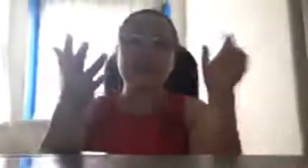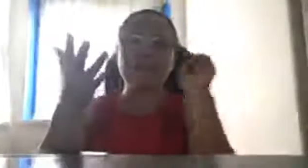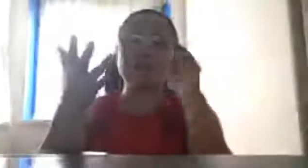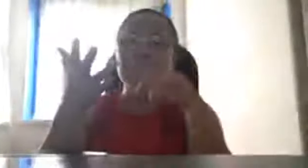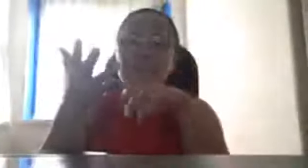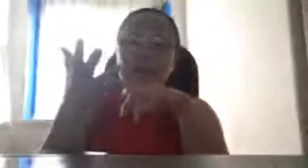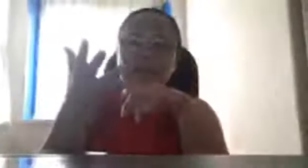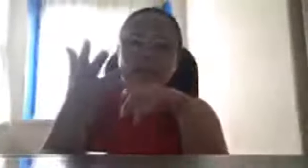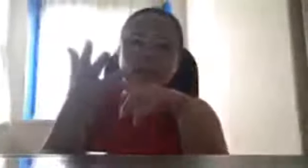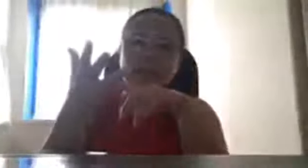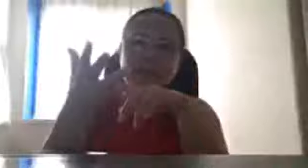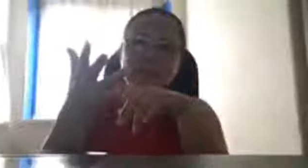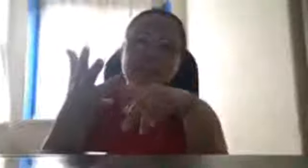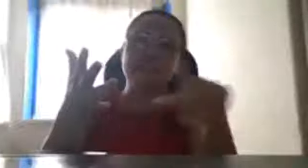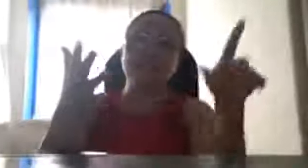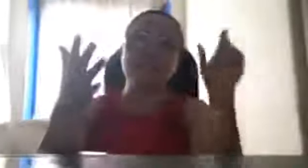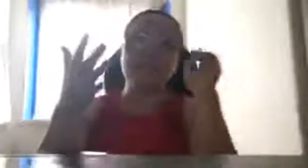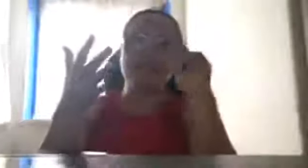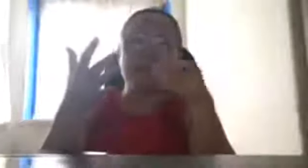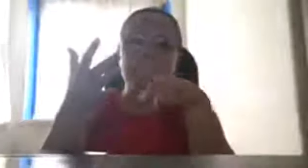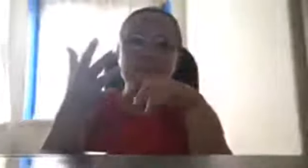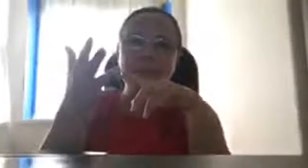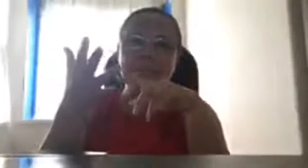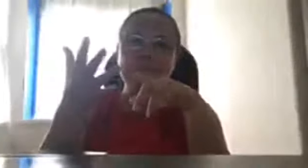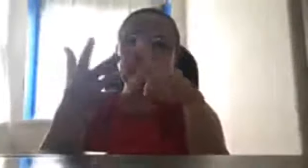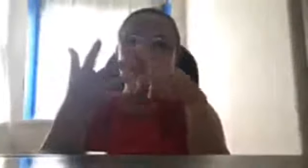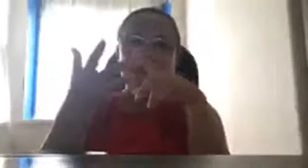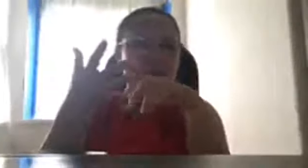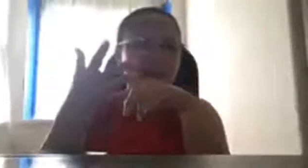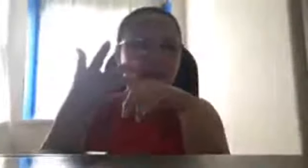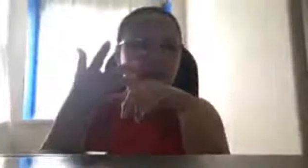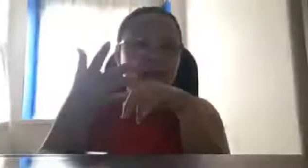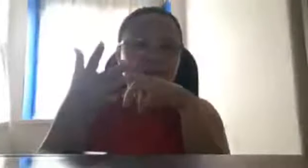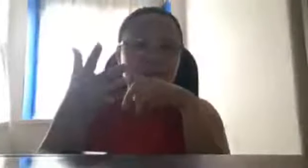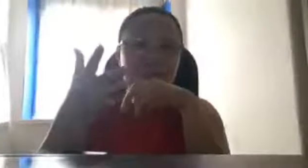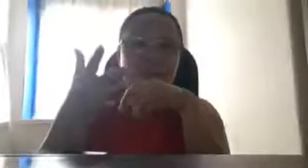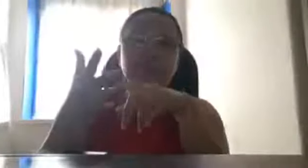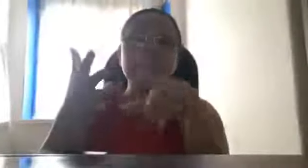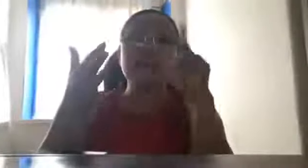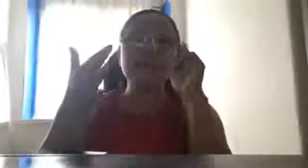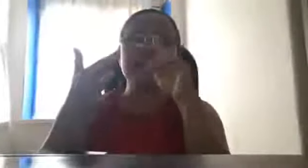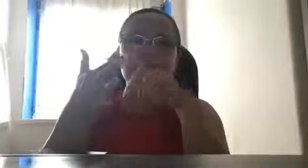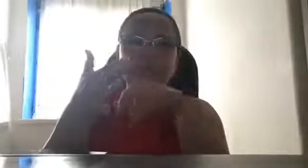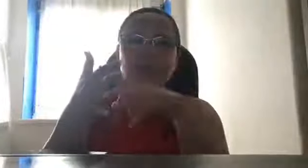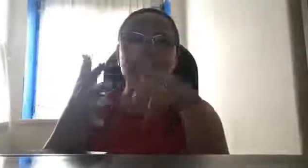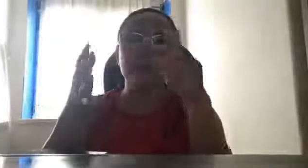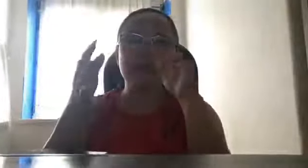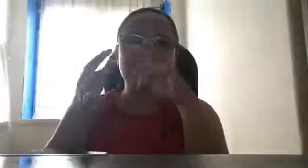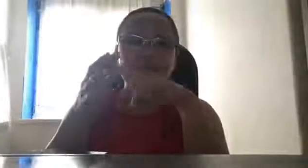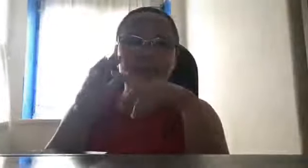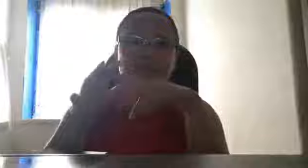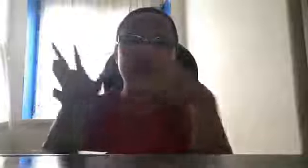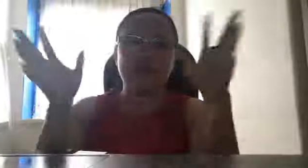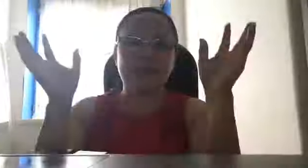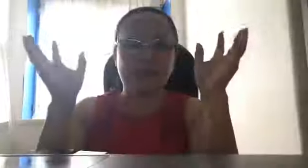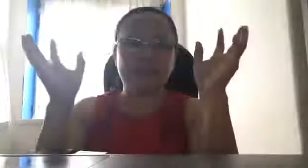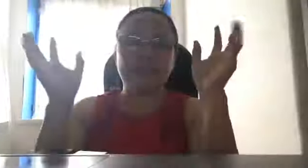kayo, nakapag-aaral na kayo, international economics, nag-abogado na kayo, nag-doktor na kayo, lahat,